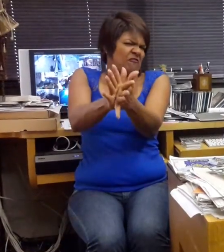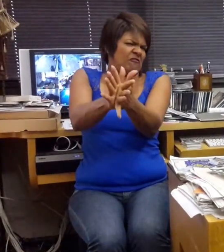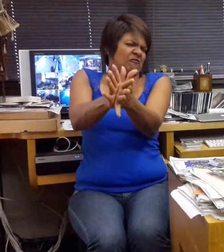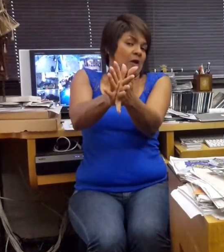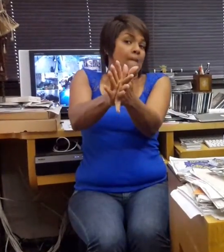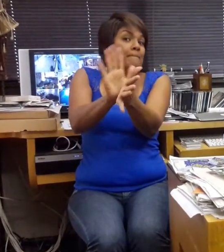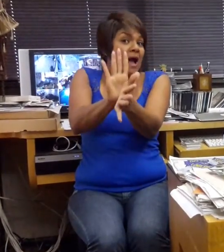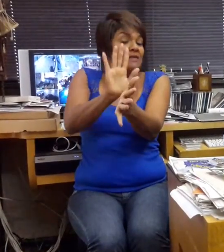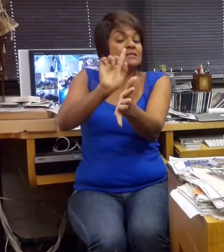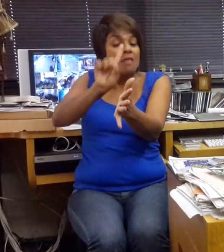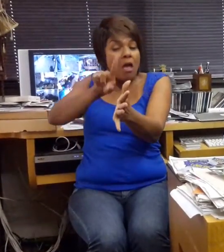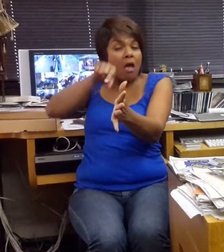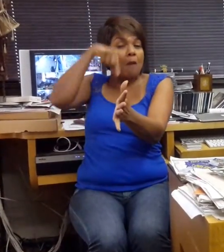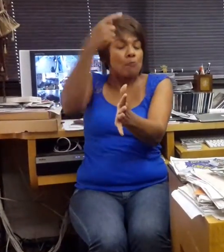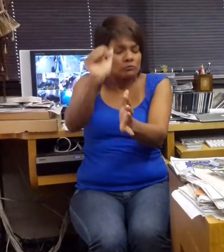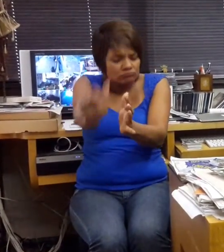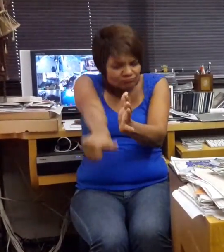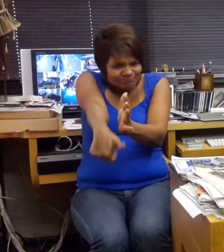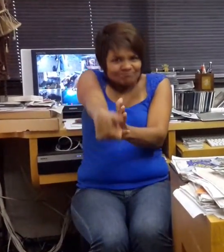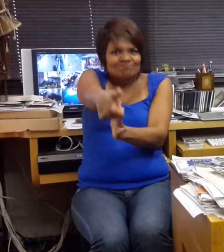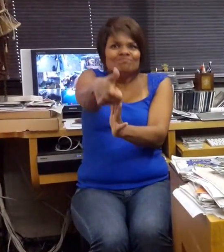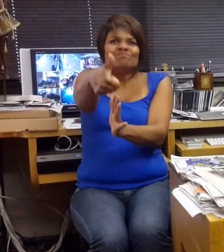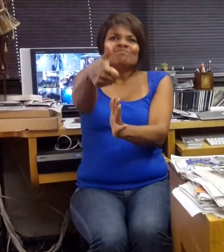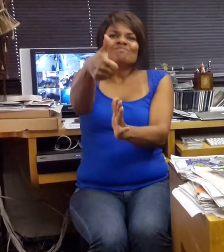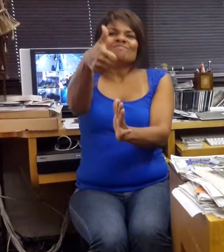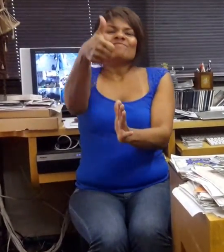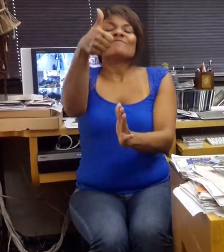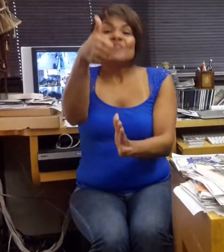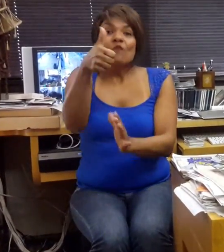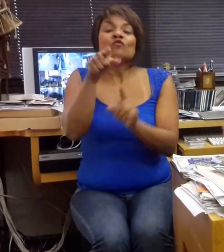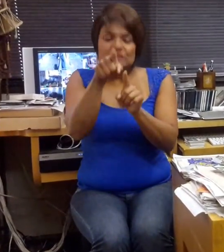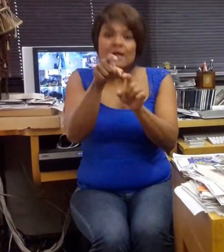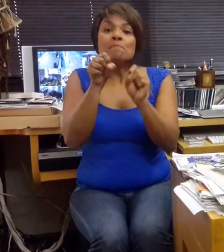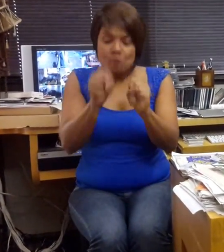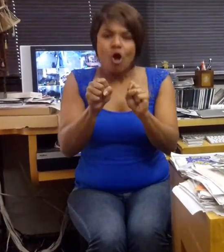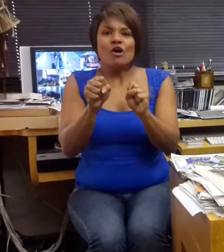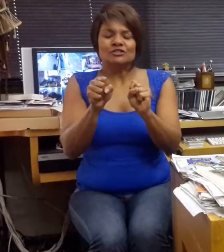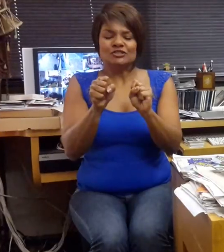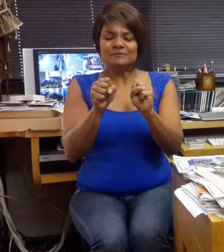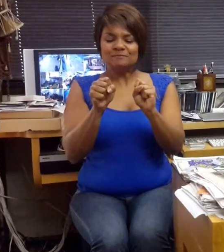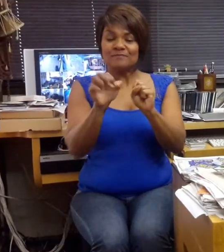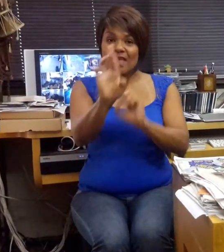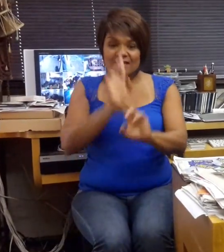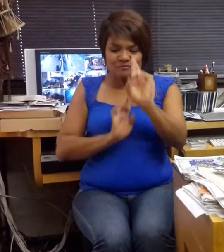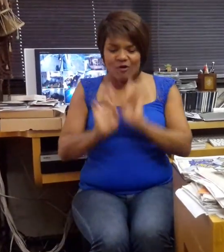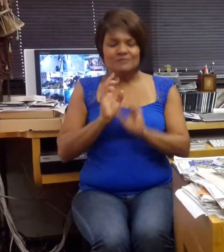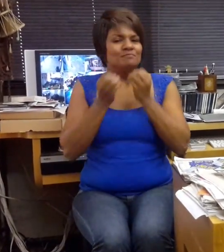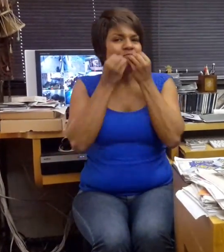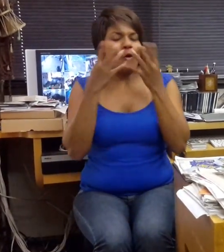você colherá os mais saborosos resultados por muitos anos.